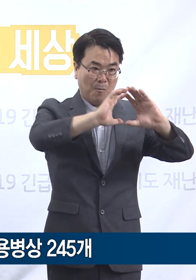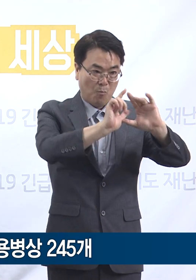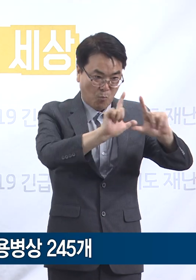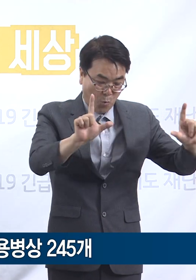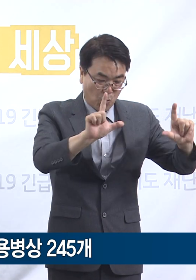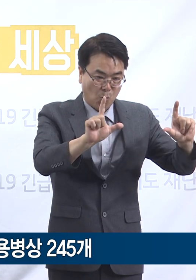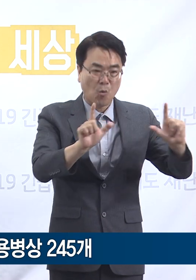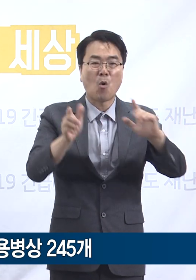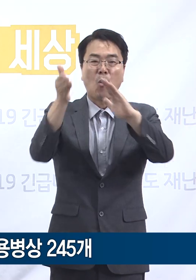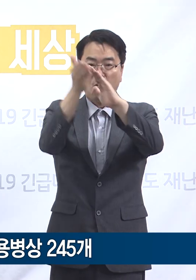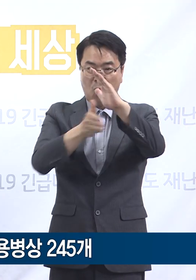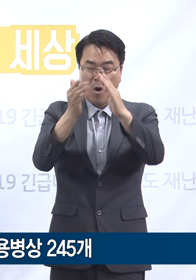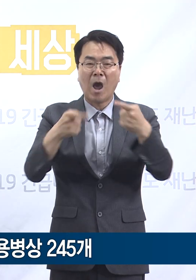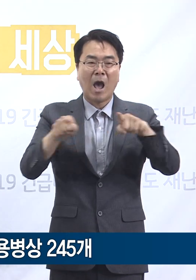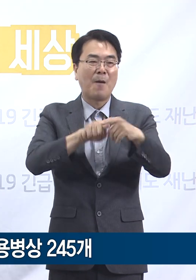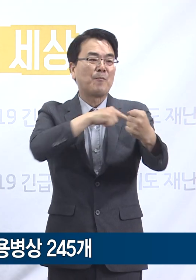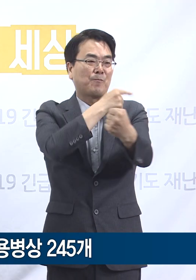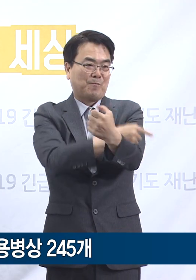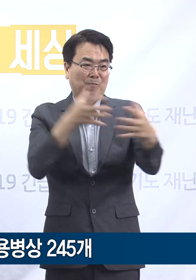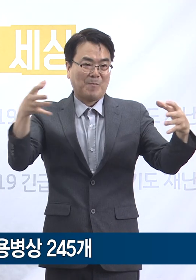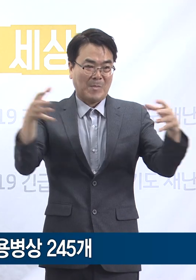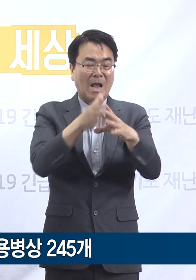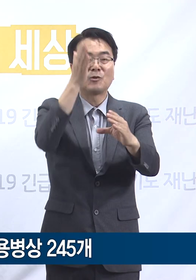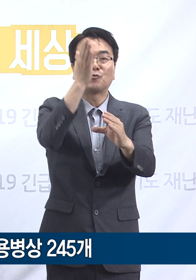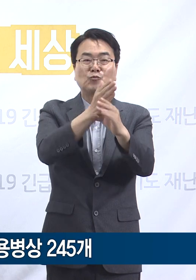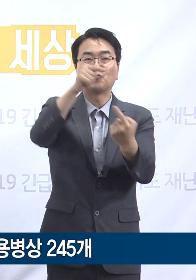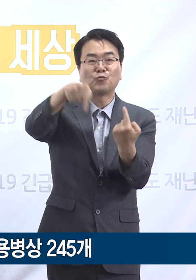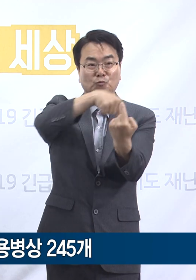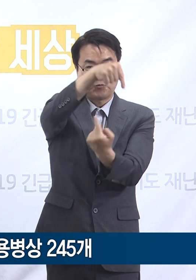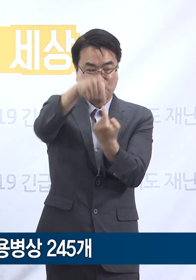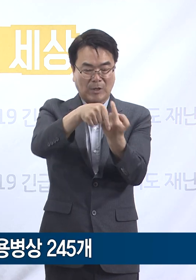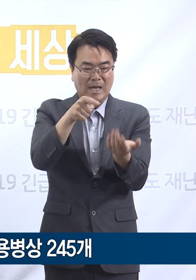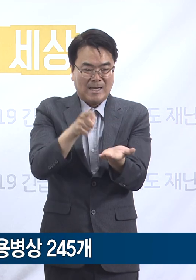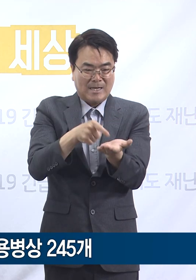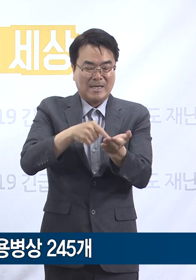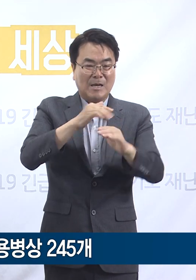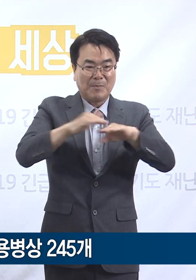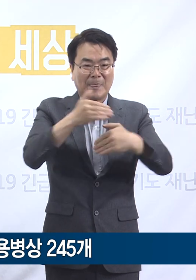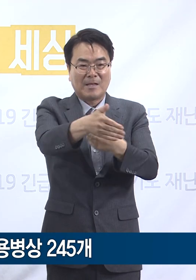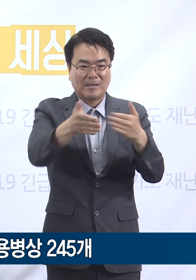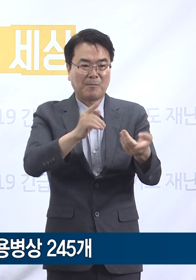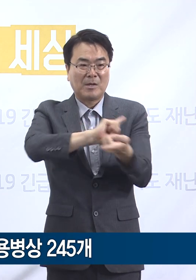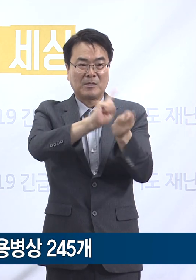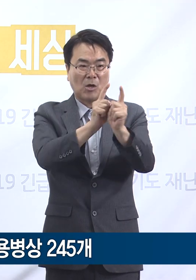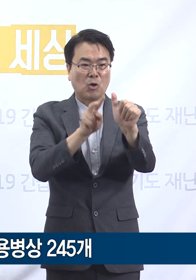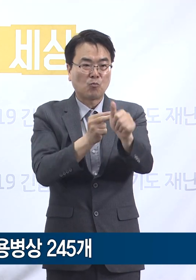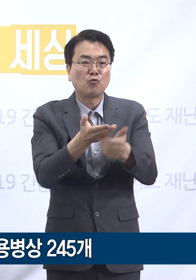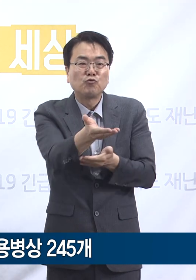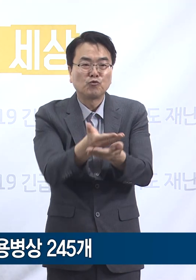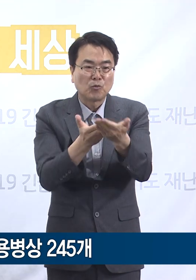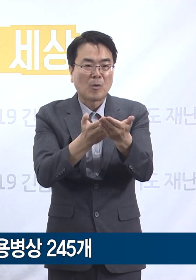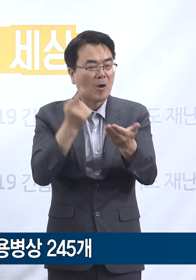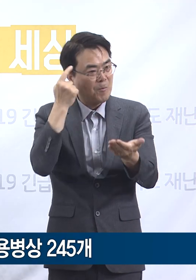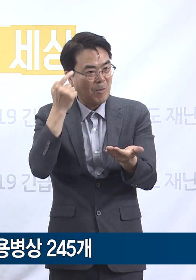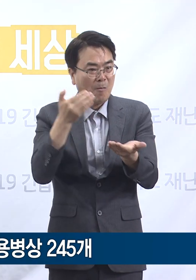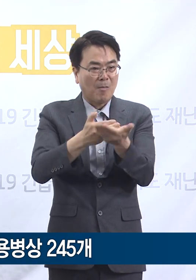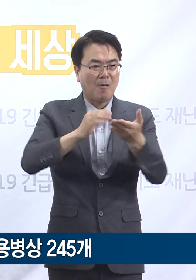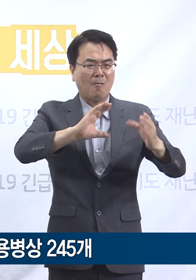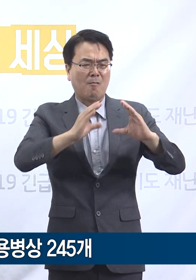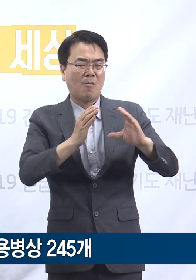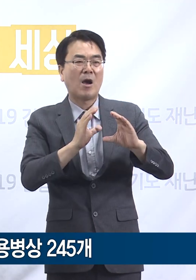네트워크를 운영 중이며 긴급대책단을 중심으로 상시적으로 정보를 공유하고 다양한 의견을 수렴합니다.